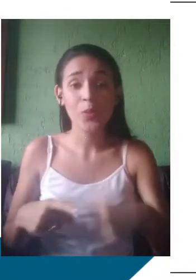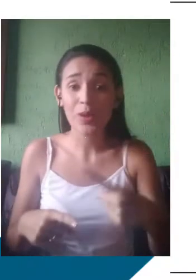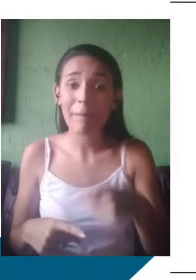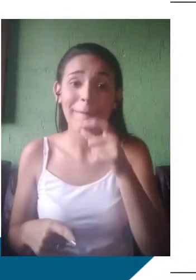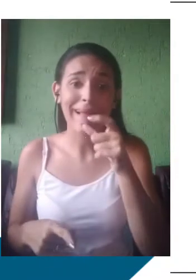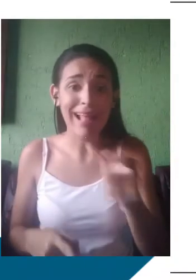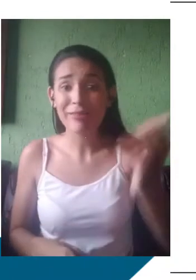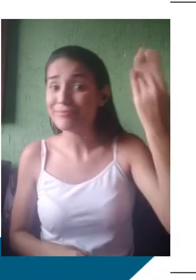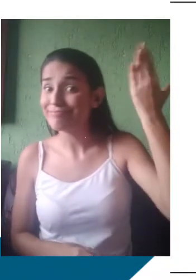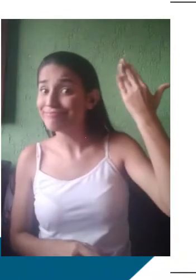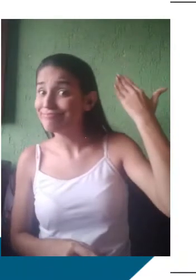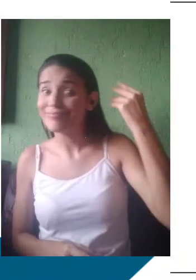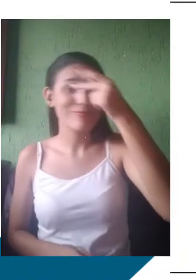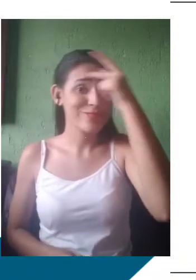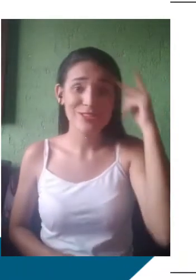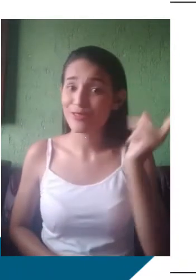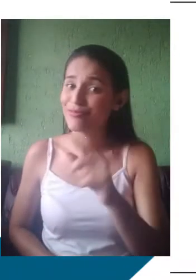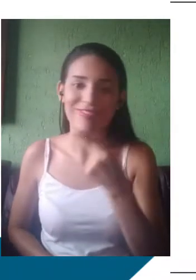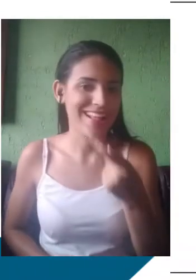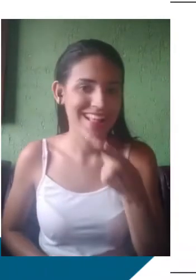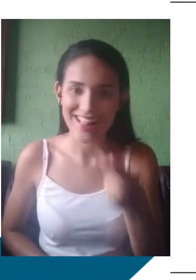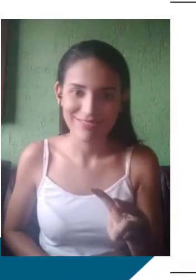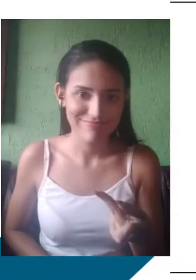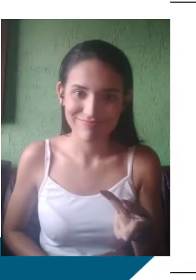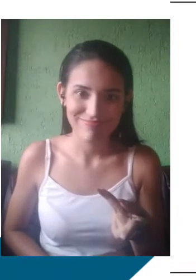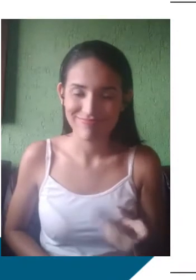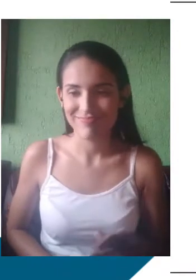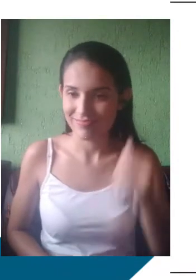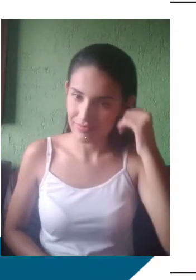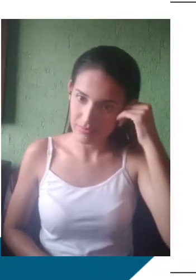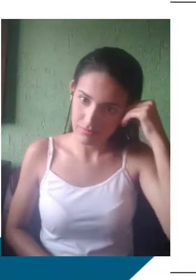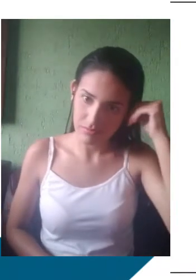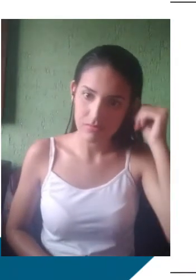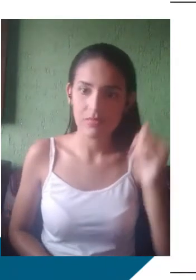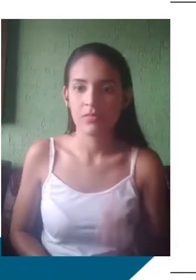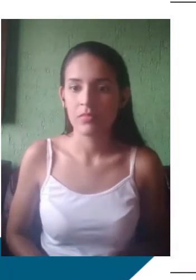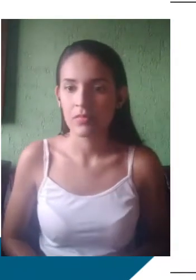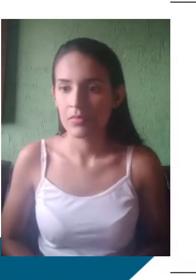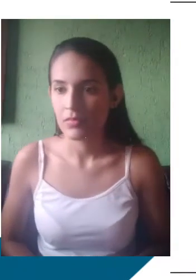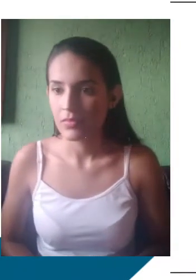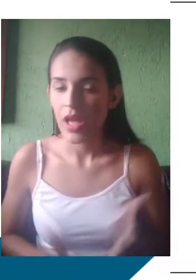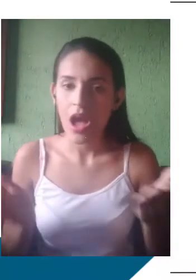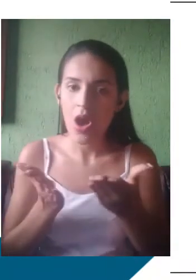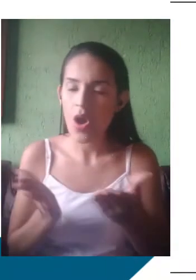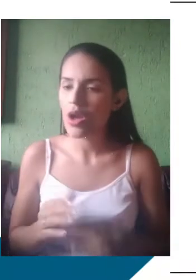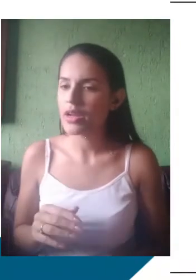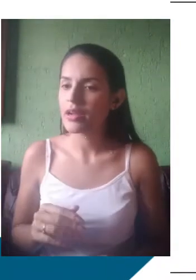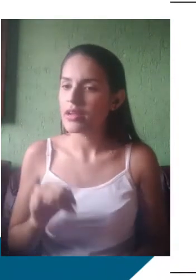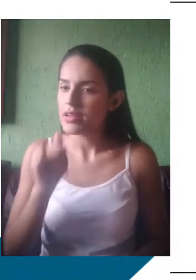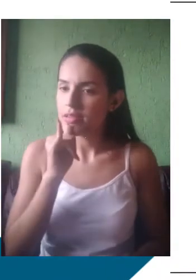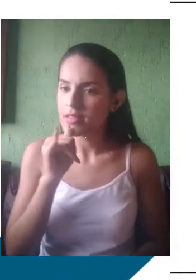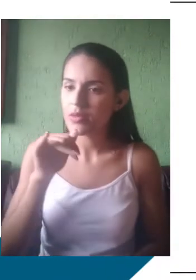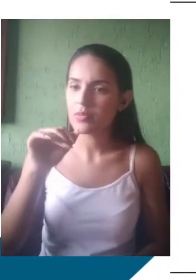identificar que eram expressões aí de uma determinada época. Um exemplo aqui de aspecto sintático é o texto do Oswald de Andrade, né?